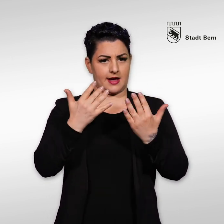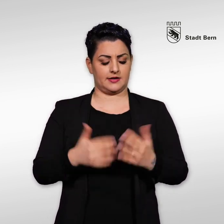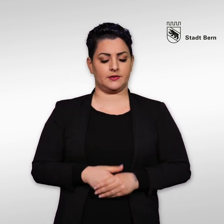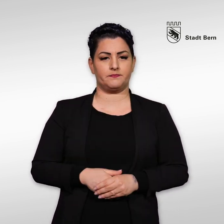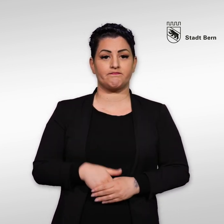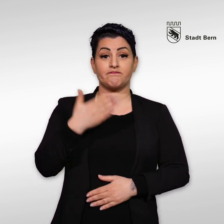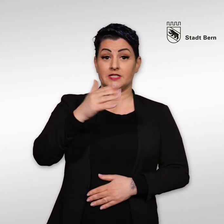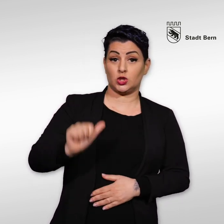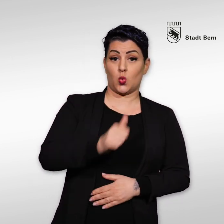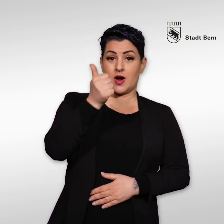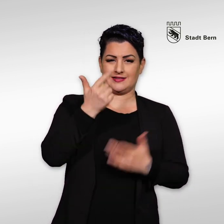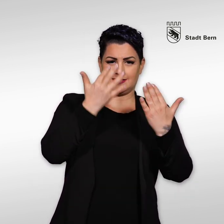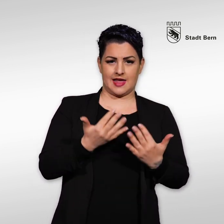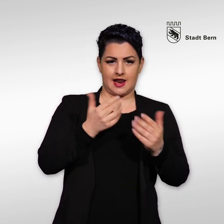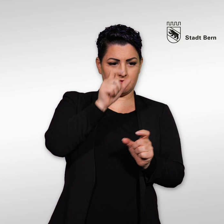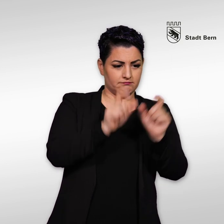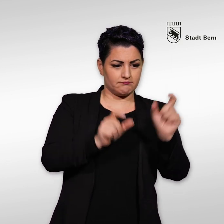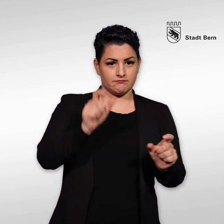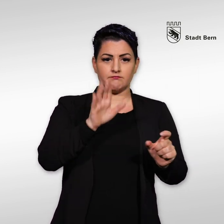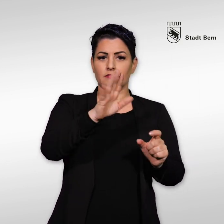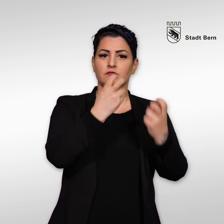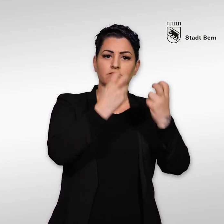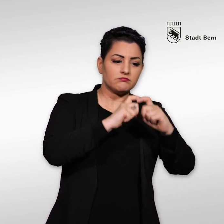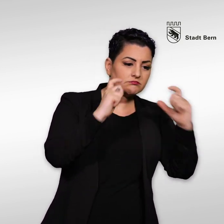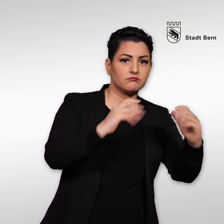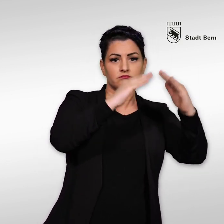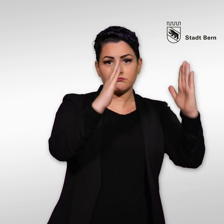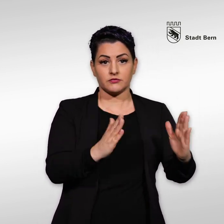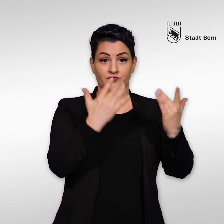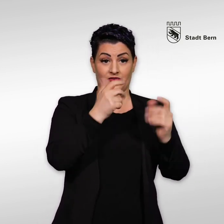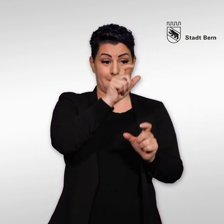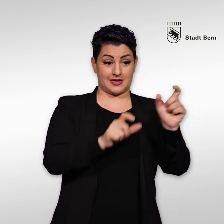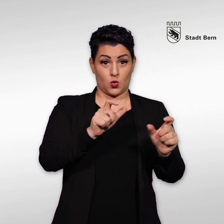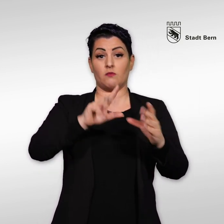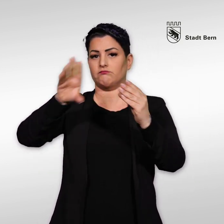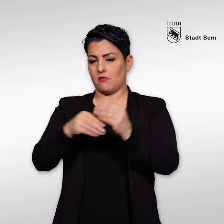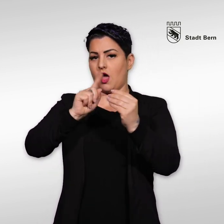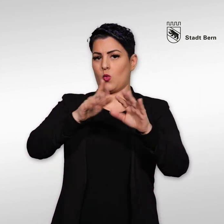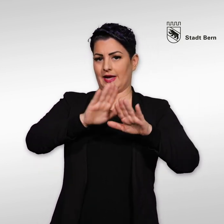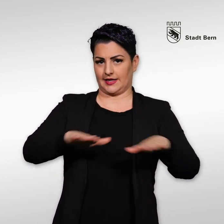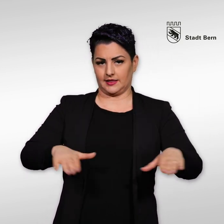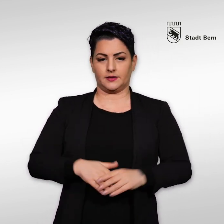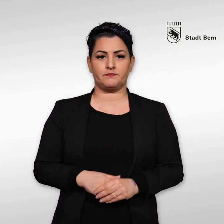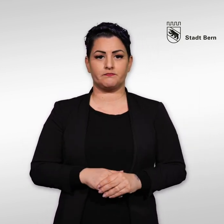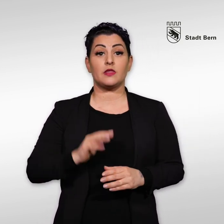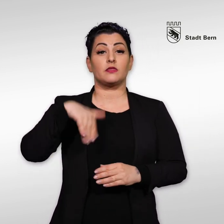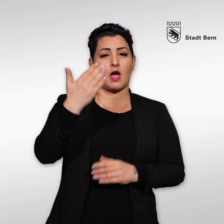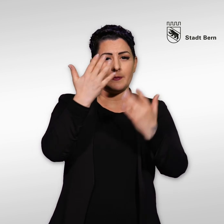Zählen Sie zuerst alle Personen in Ihrem Haushalt, auch Kinder. Berechnen Sie dann das